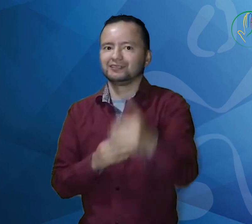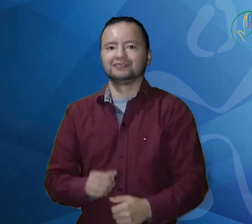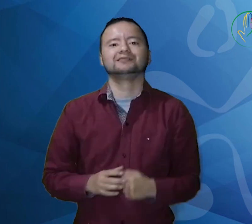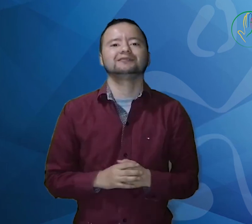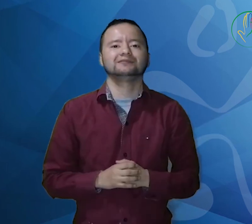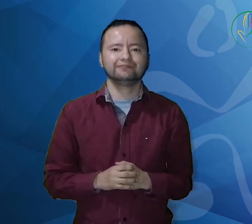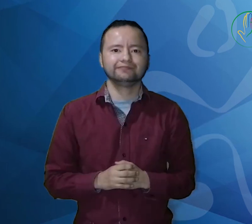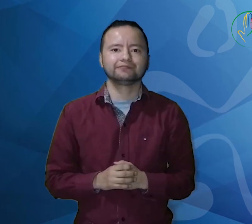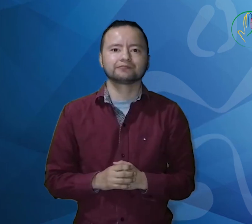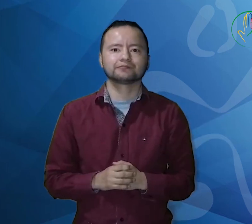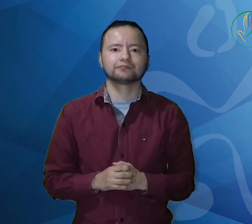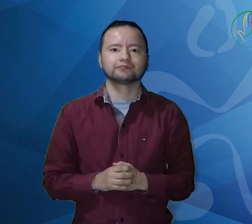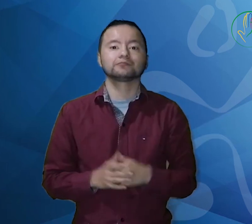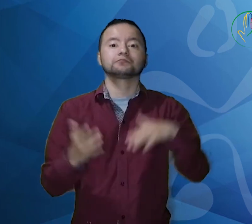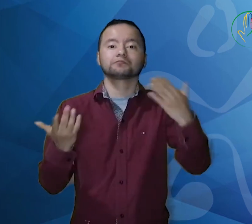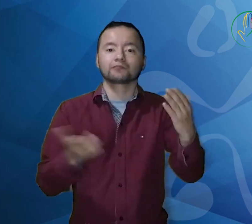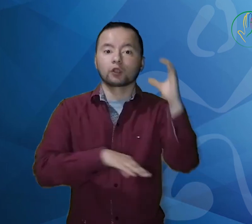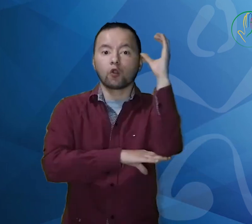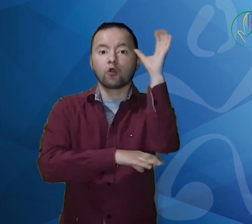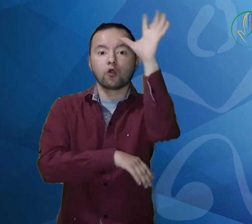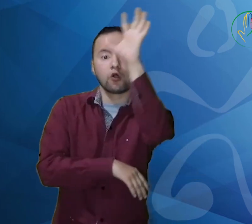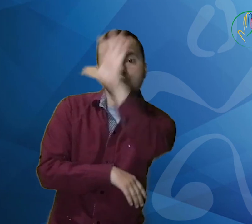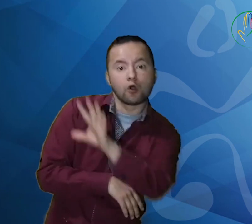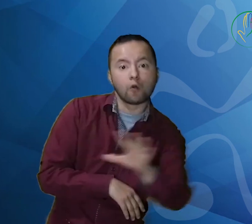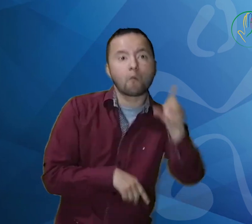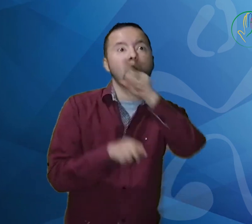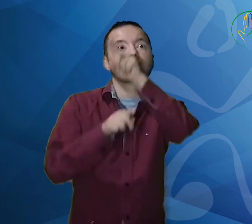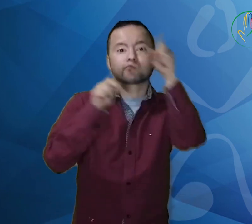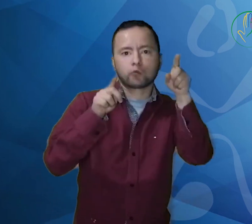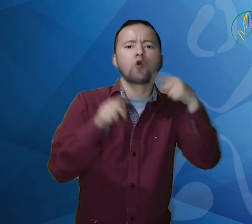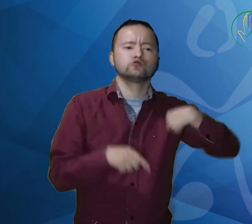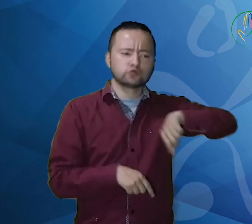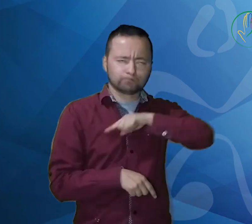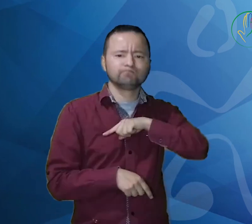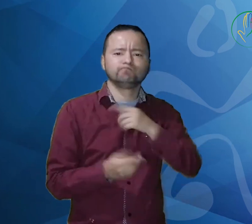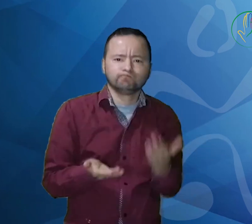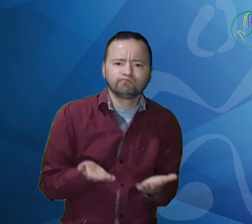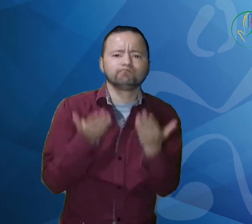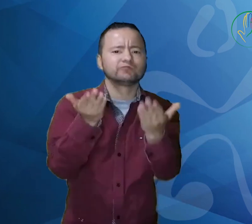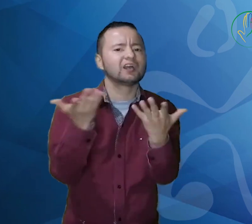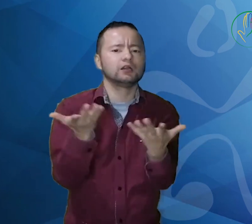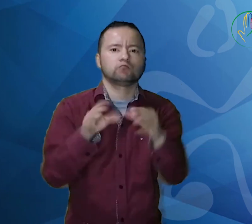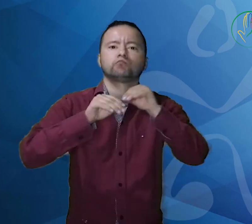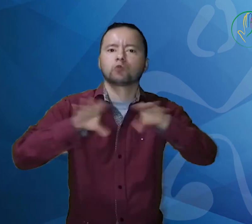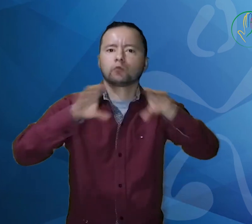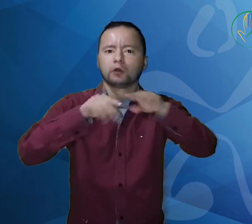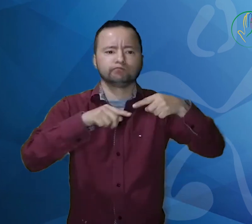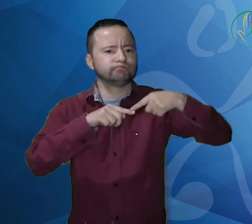desde este momento. Nosotros estaremos emitiendo información periódicamente para mantenerlos informados.